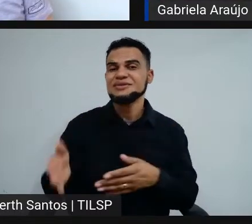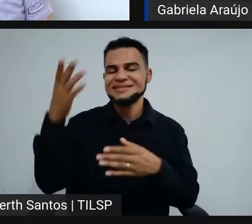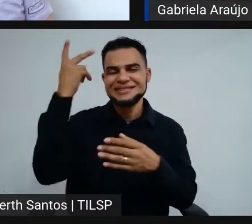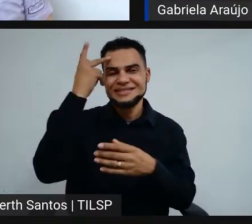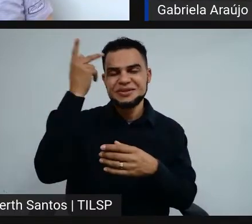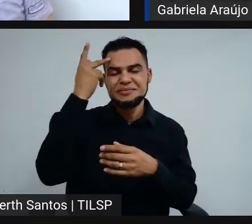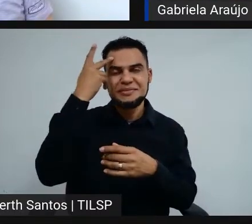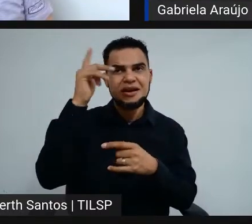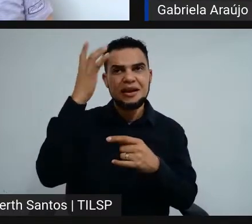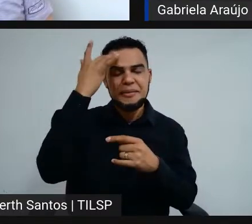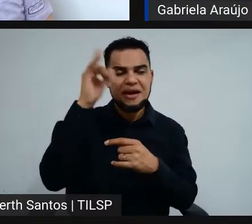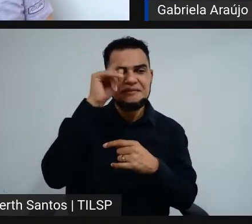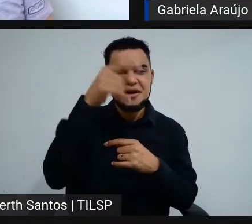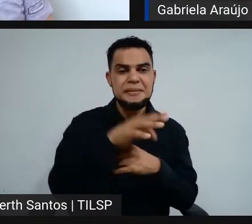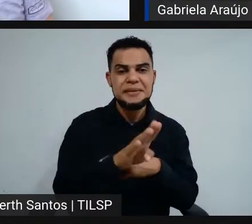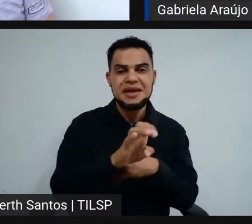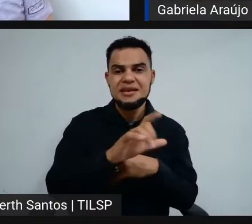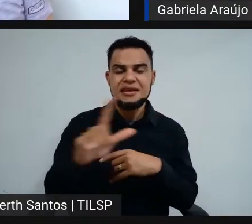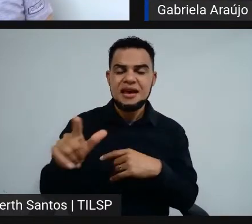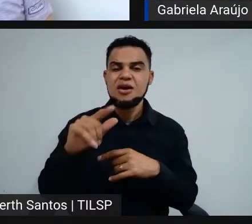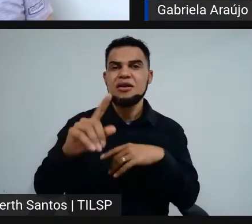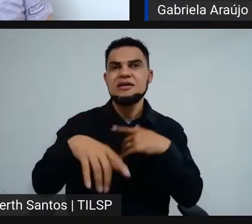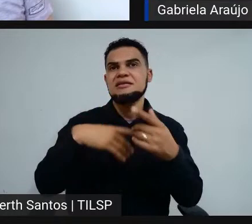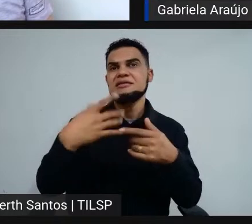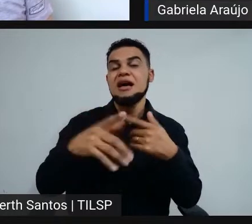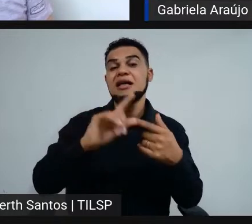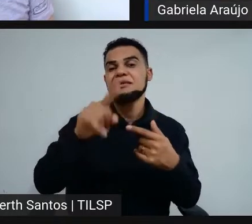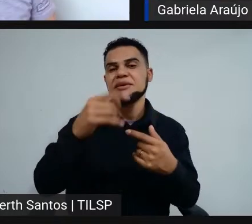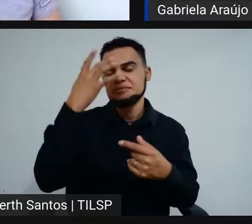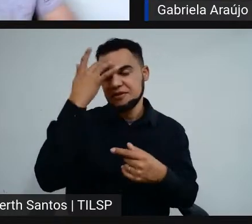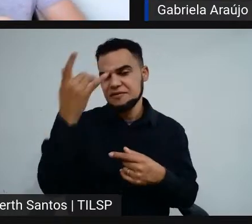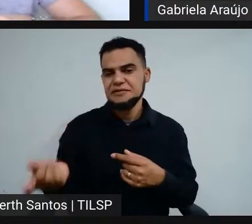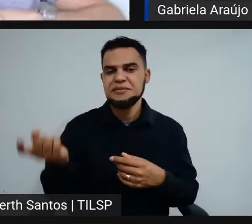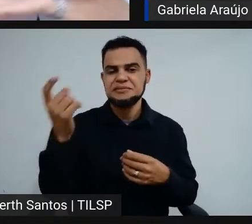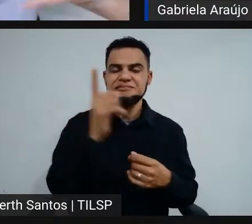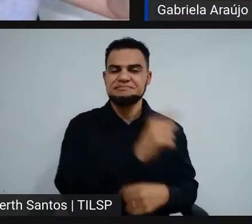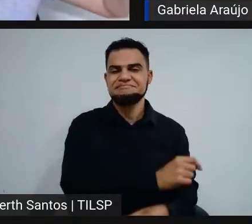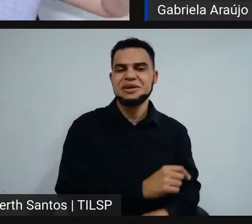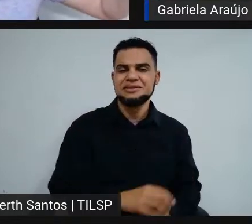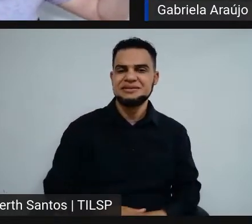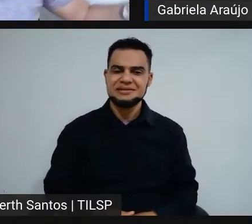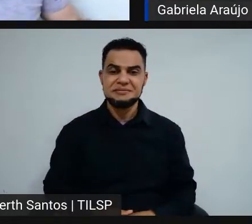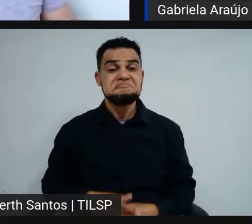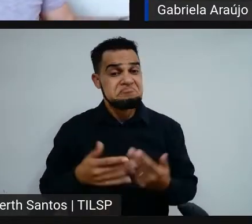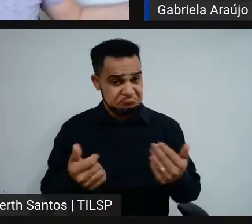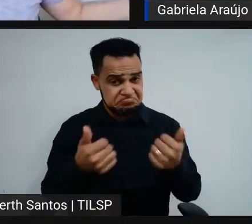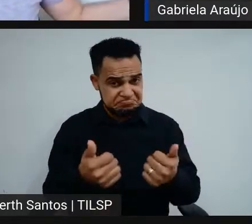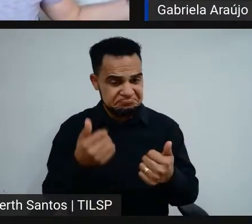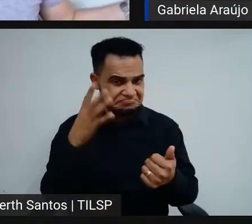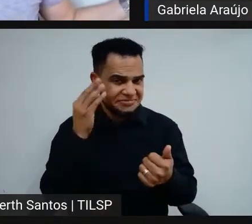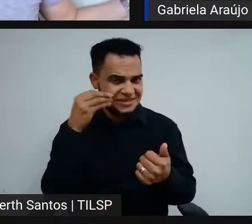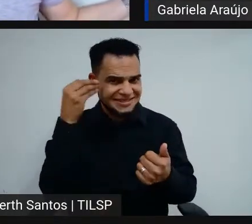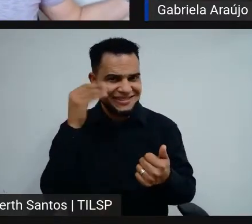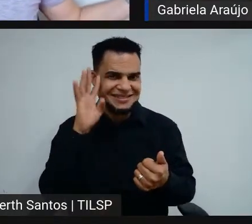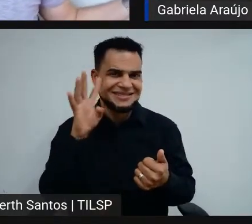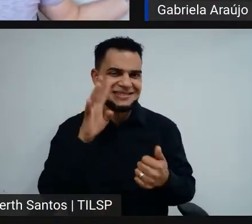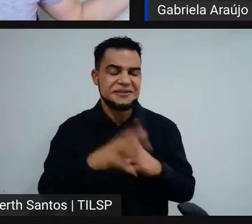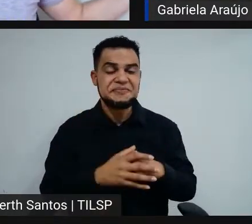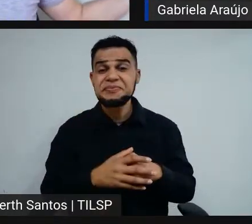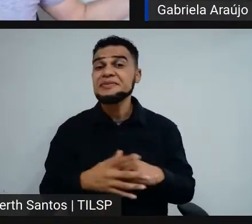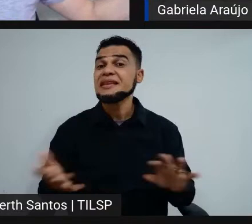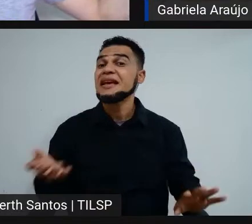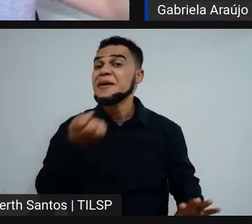Bienal no outro dia, e no outro dia a gente foi embora. Ó, legal, bom demais, experiência super legal. Bom, bom saber,